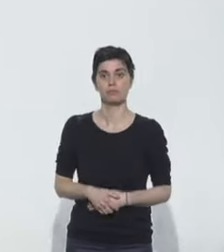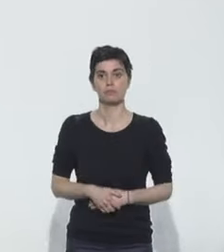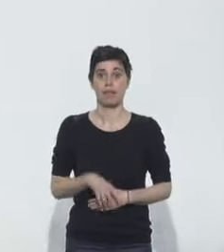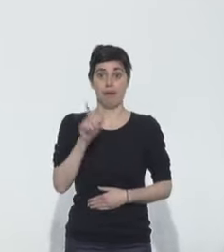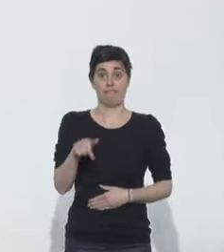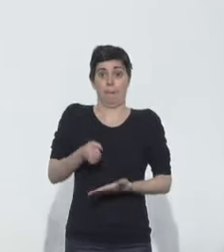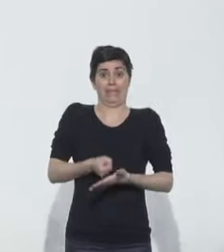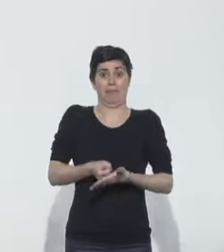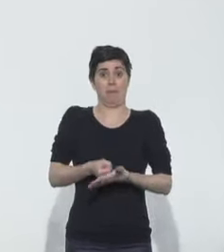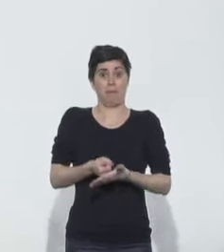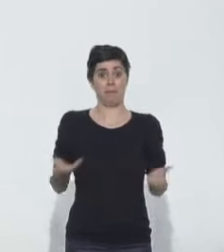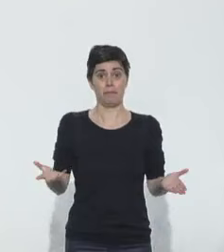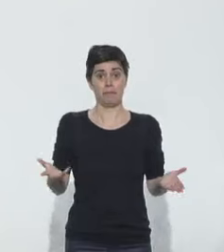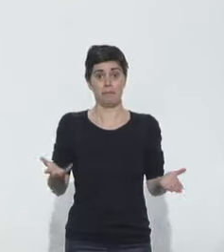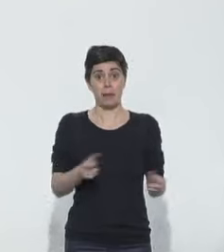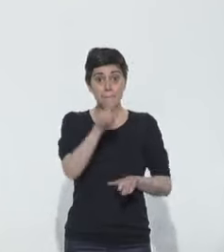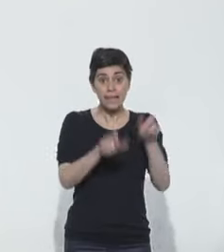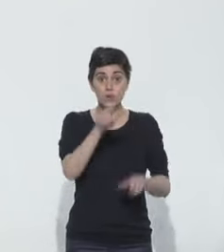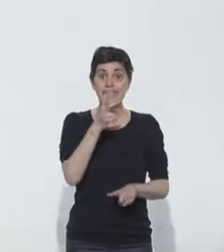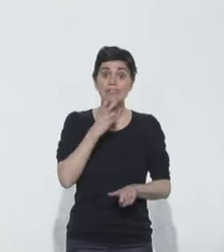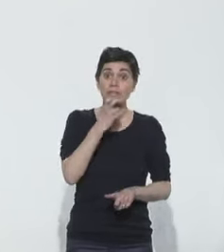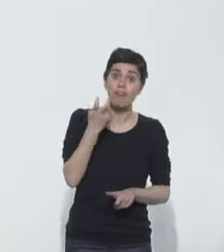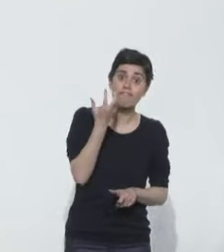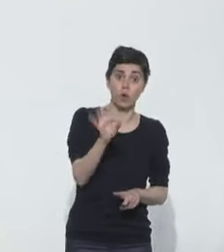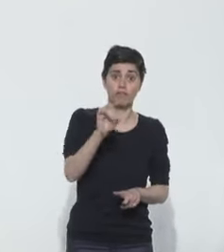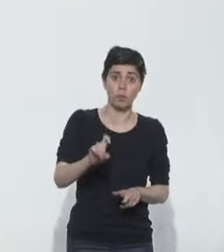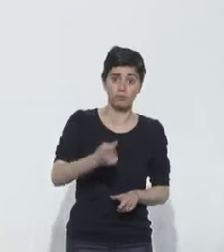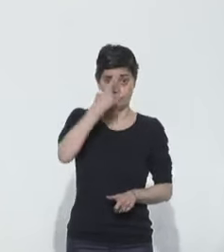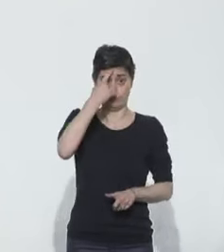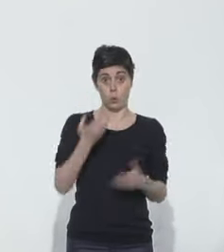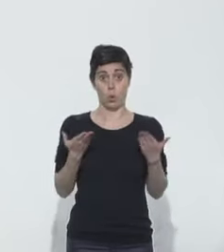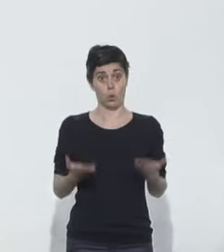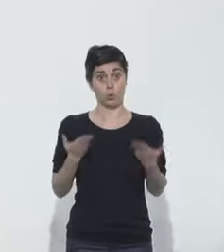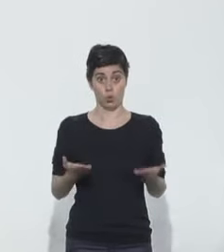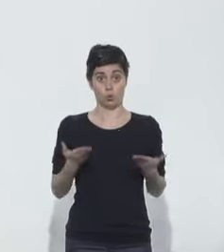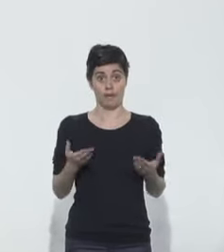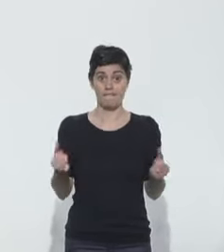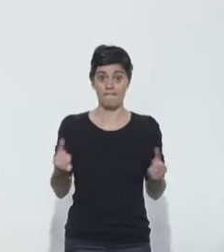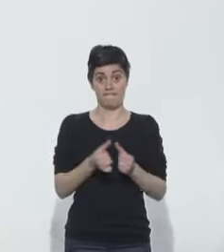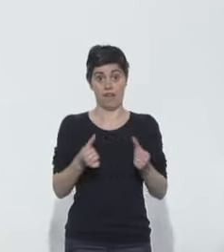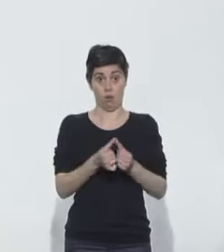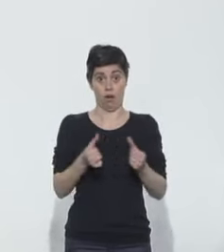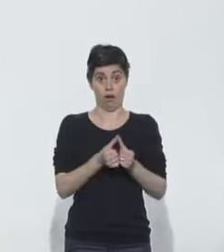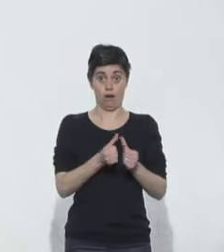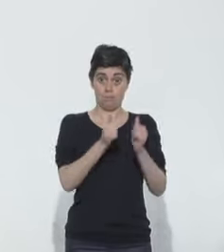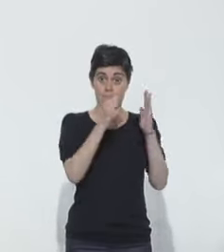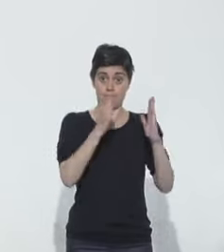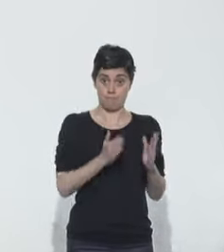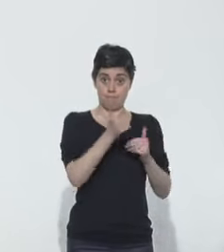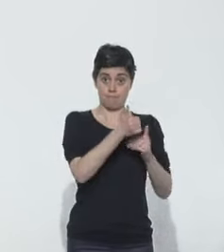Je voudrais que les Françaises et les Français réalisent que ce que l'on fait aujourd'hui, ce que l'on fait demain,